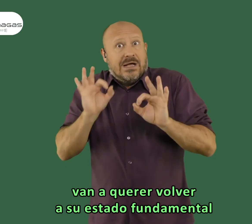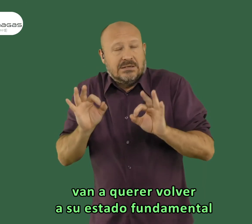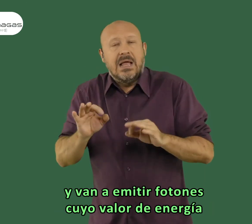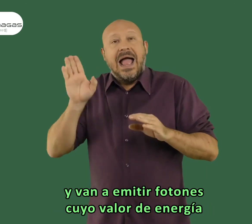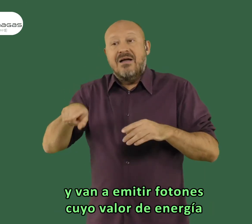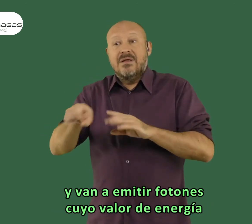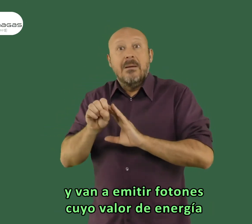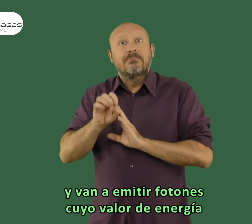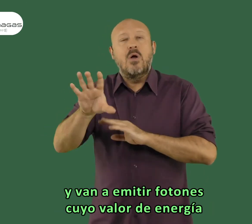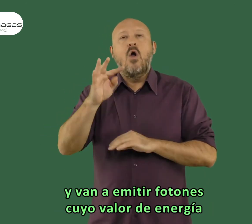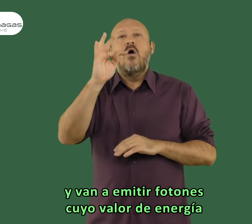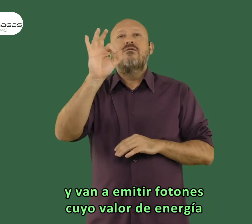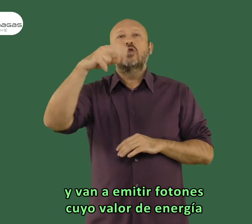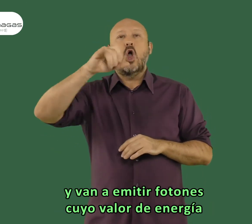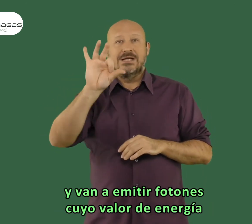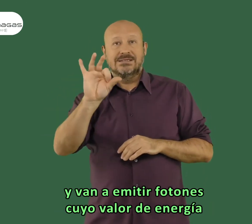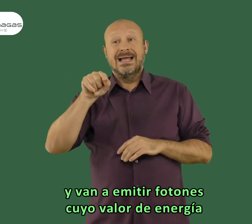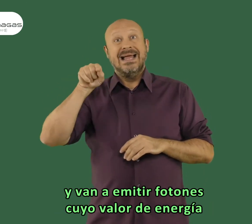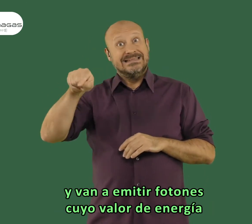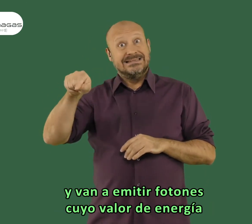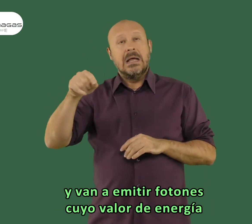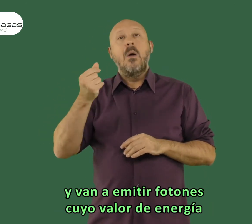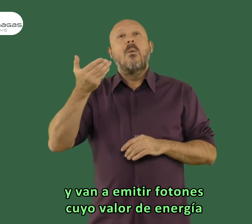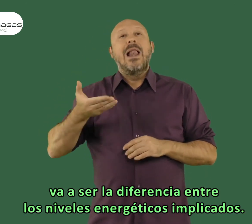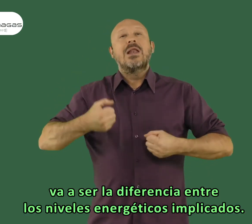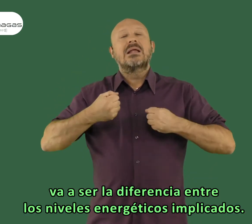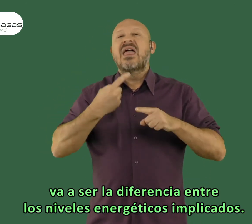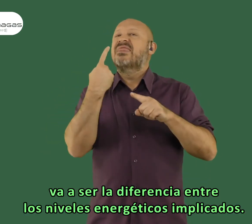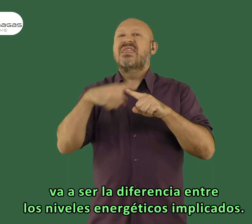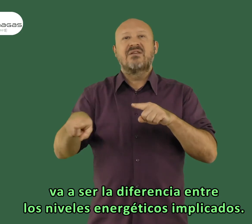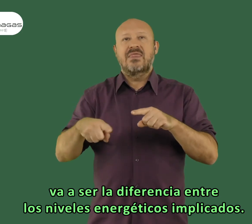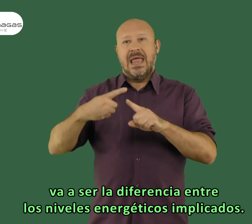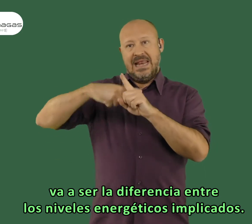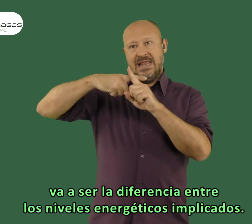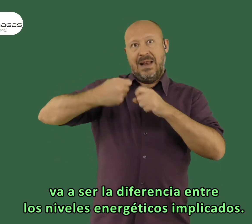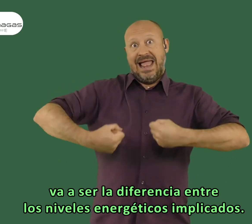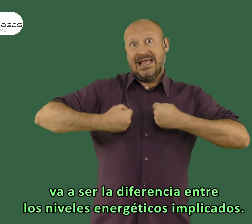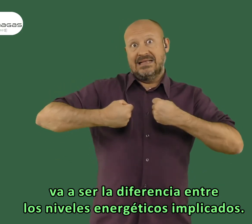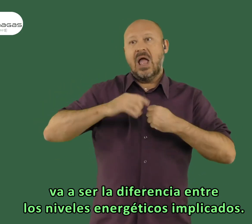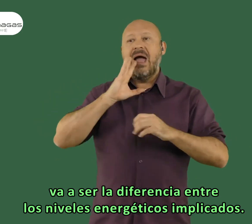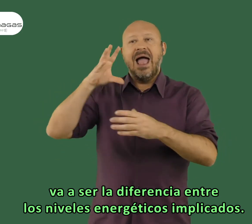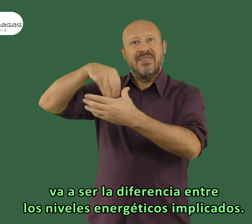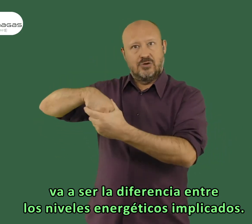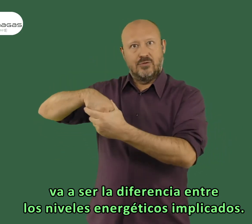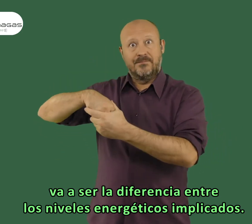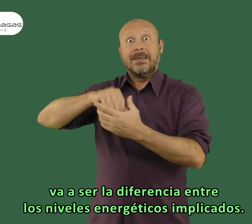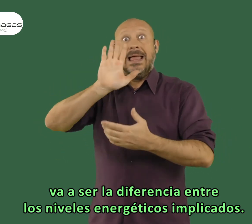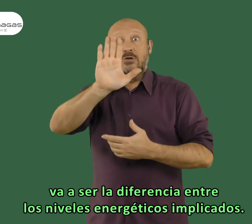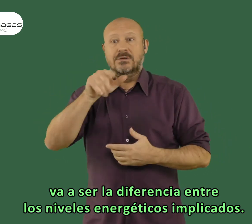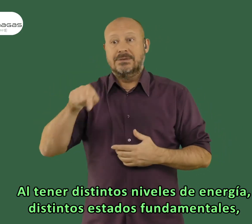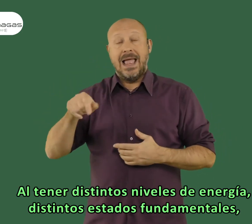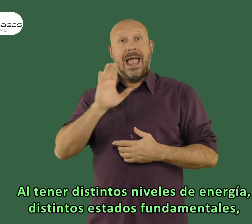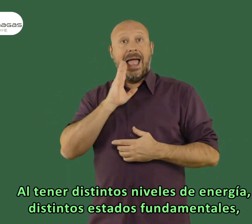fundamental y van a emitir fotones cuyo valor de energía va a ser la diferencia entre los niveles energéticos